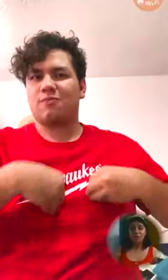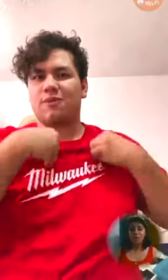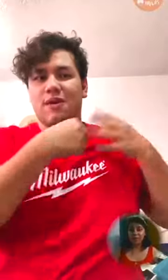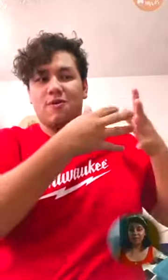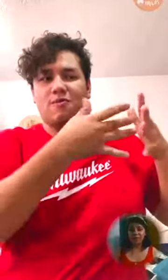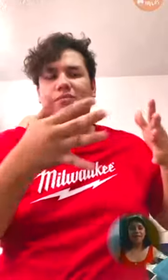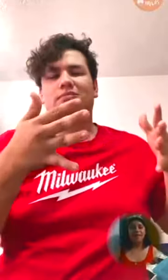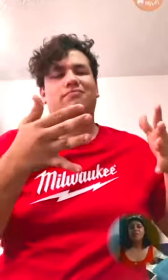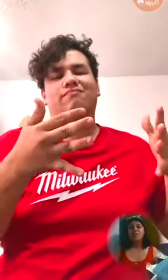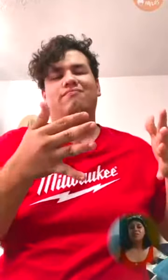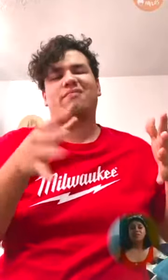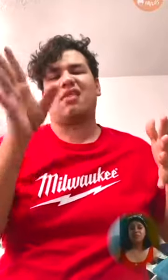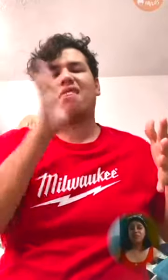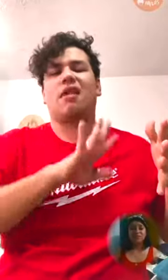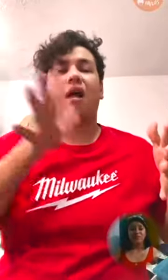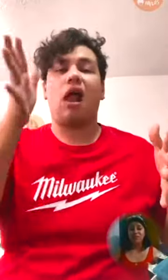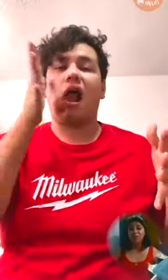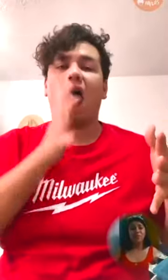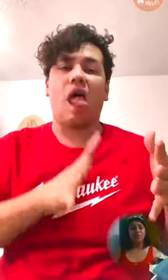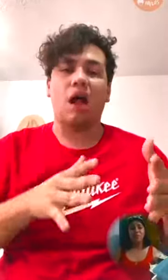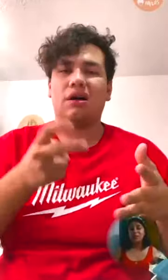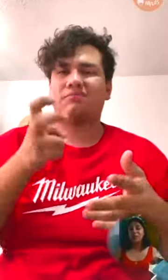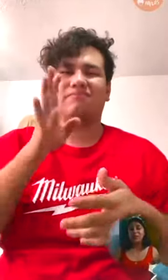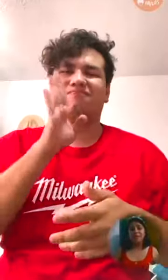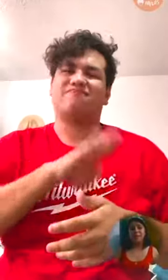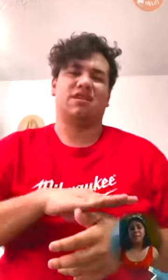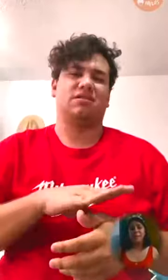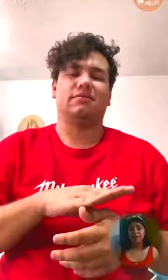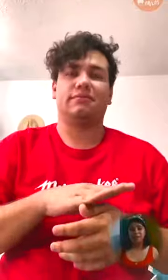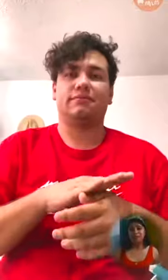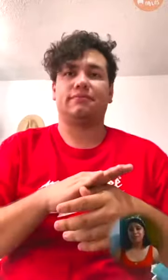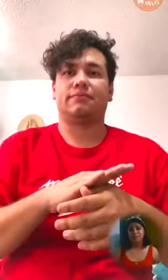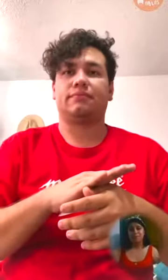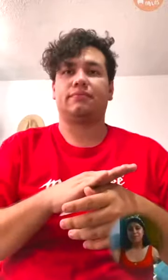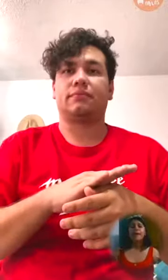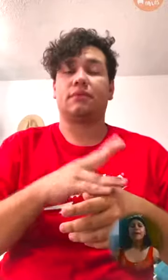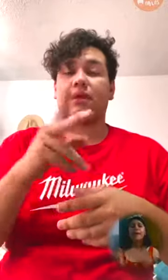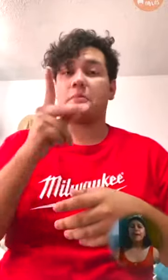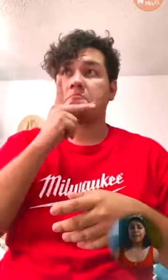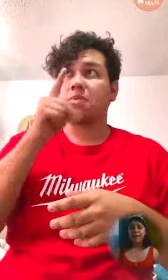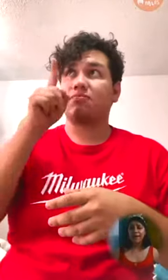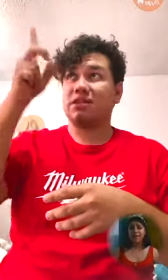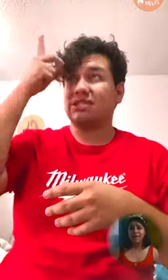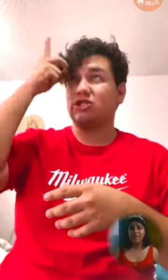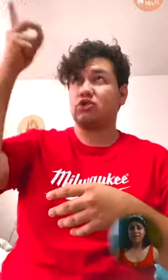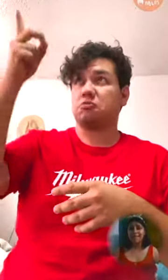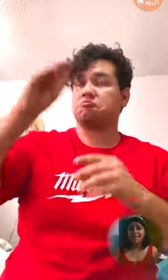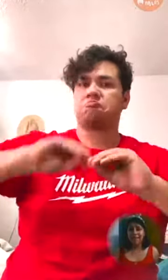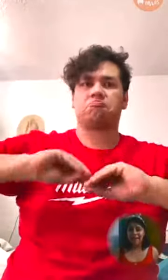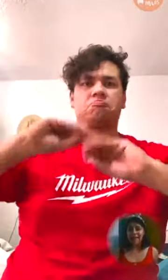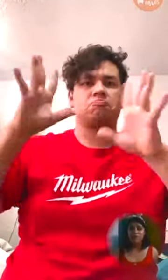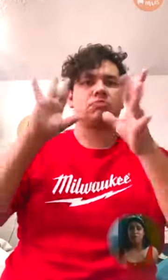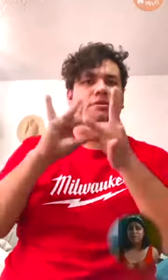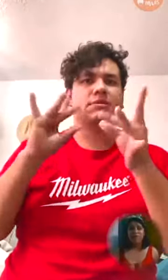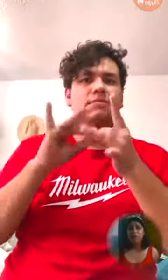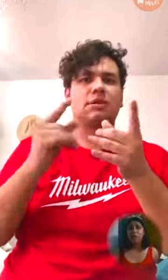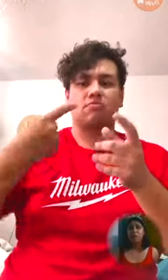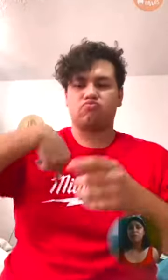de tu vida, tu esfuerzo ha sido absolutamente en vano. La palabra de Dios es clara y nos menciona como